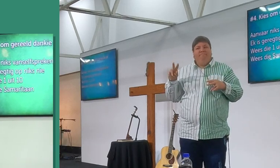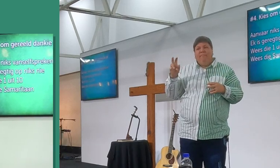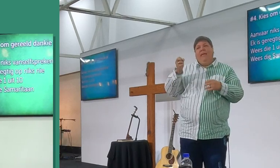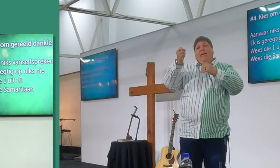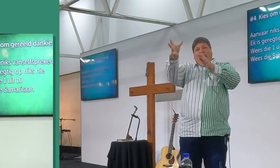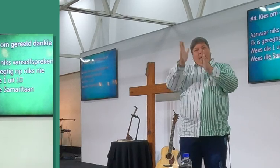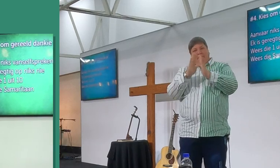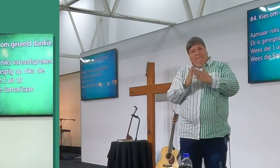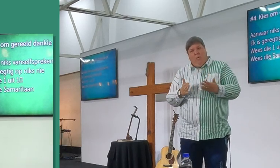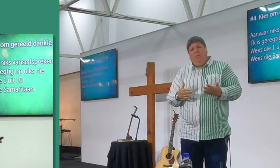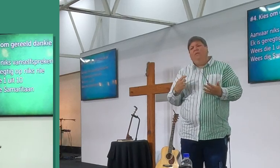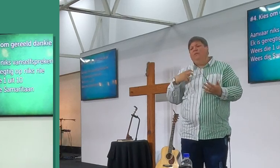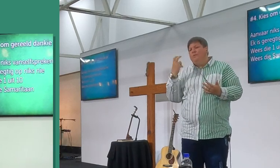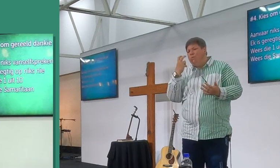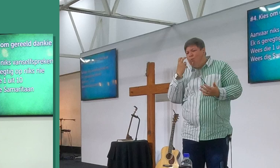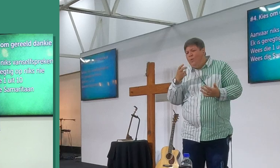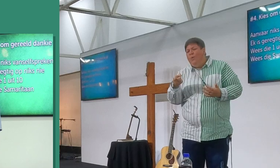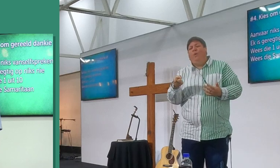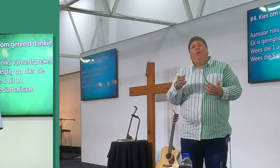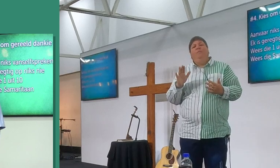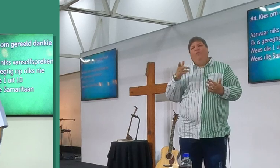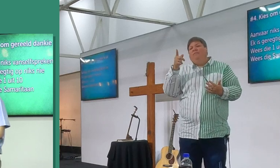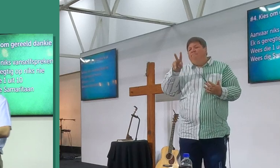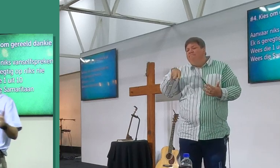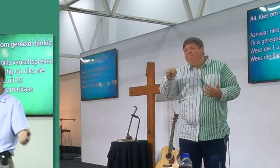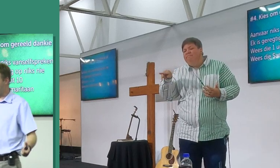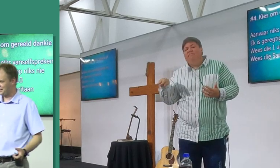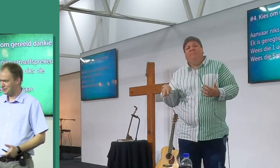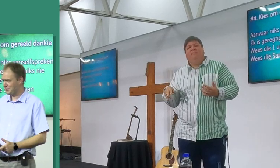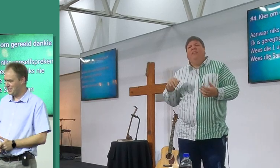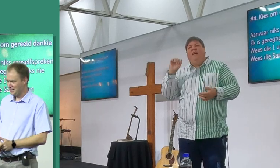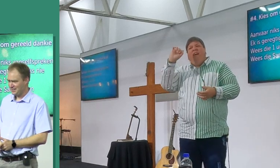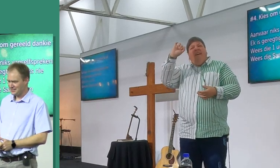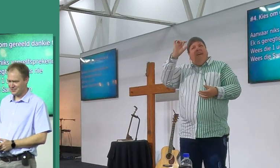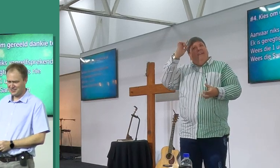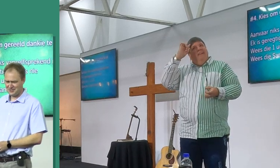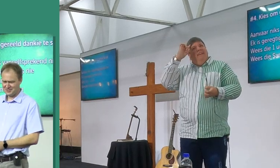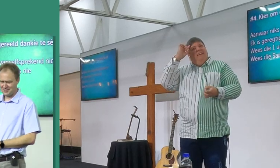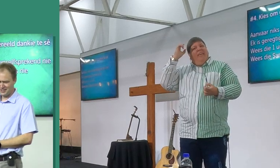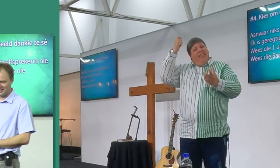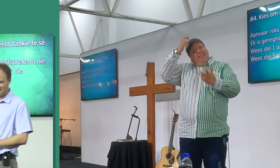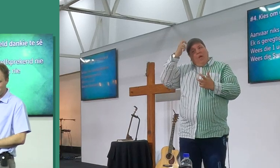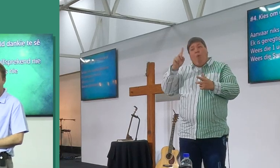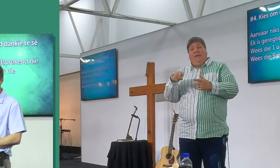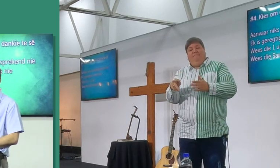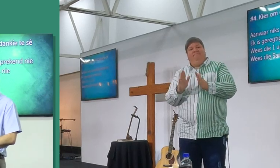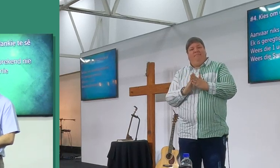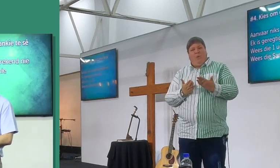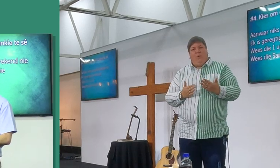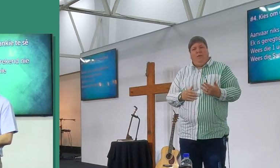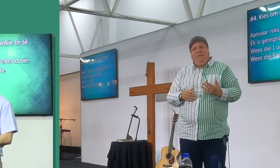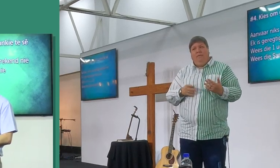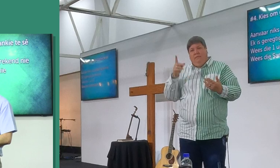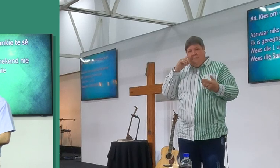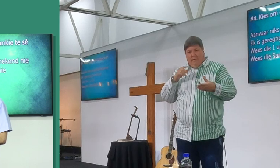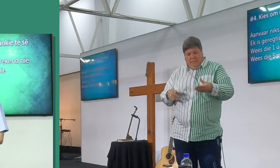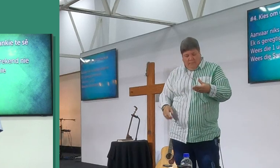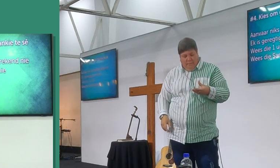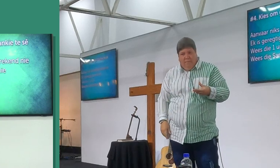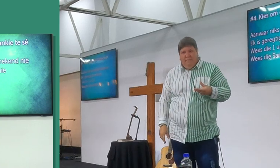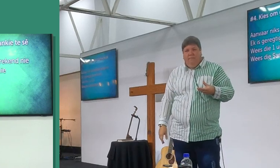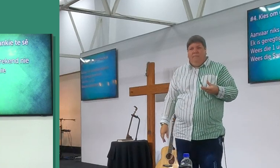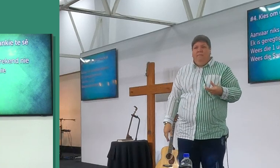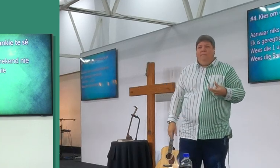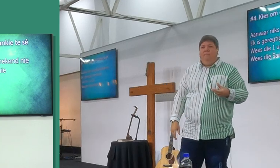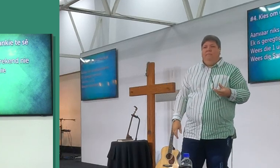hom die boekies, sê vermoedie, man, ons vind net die bykie, kyk net die bykie na, geef ons die bykie terugvoer, so en so en so, weet jy wat doen hy met die boekies? hy